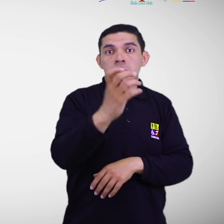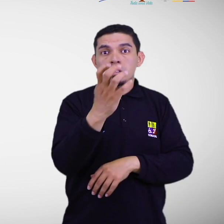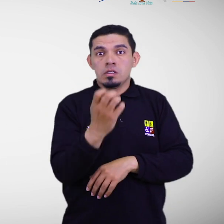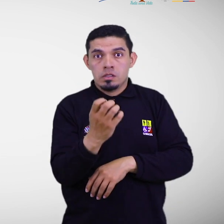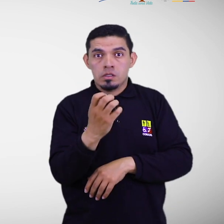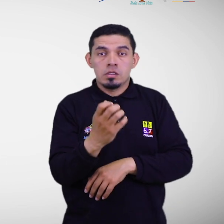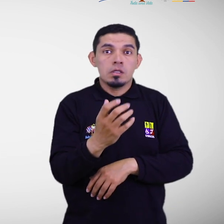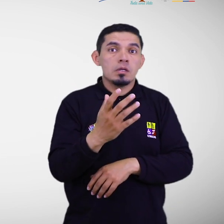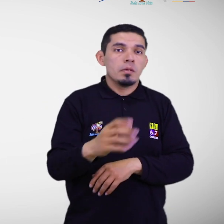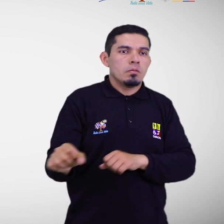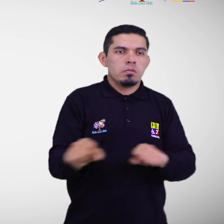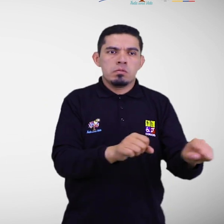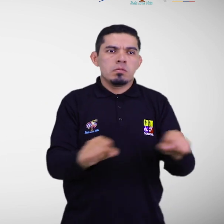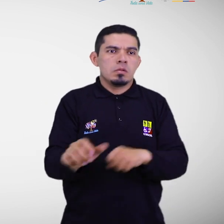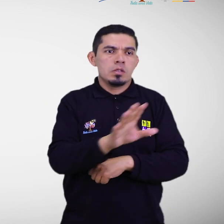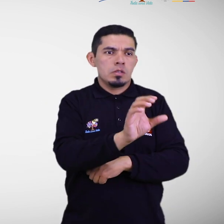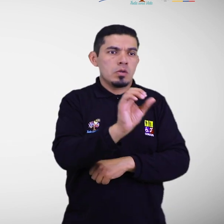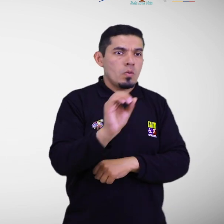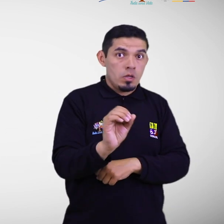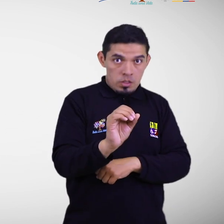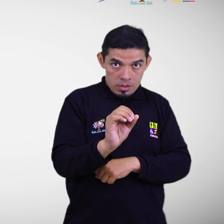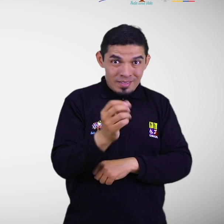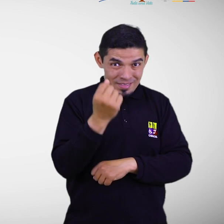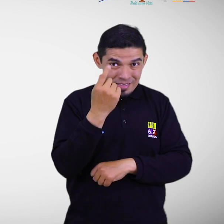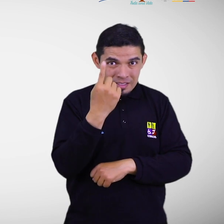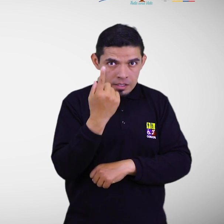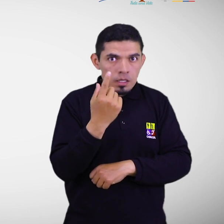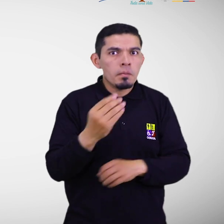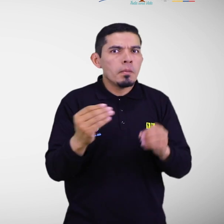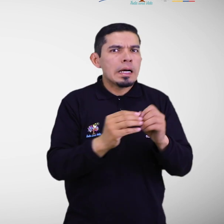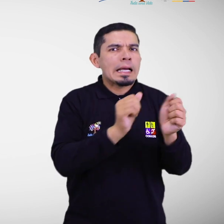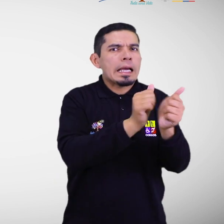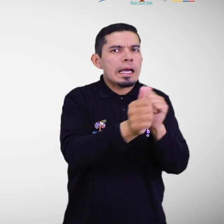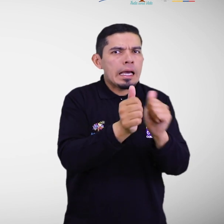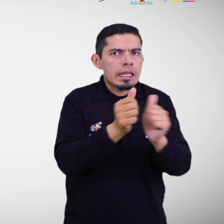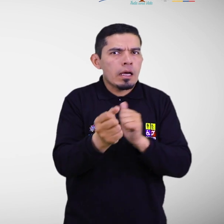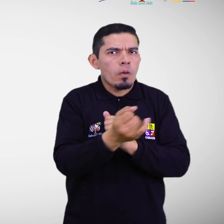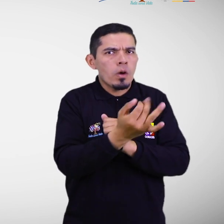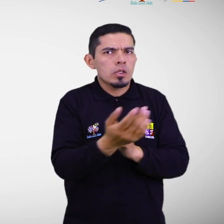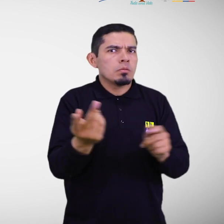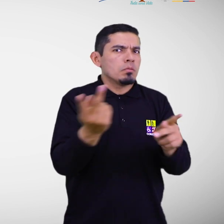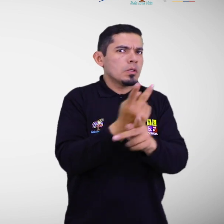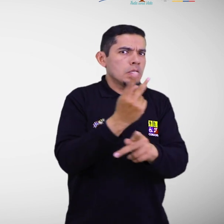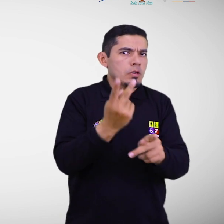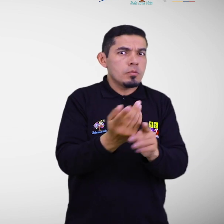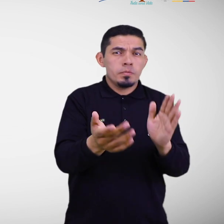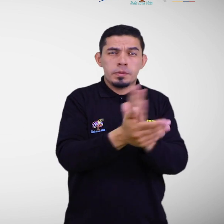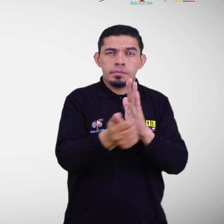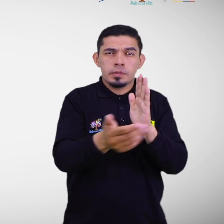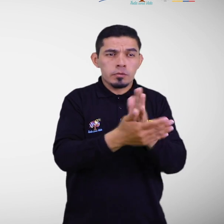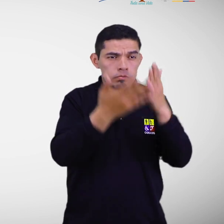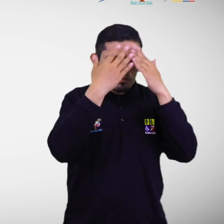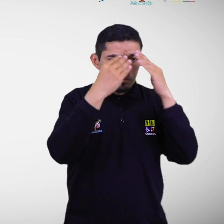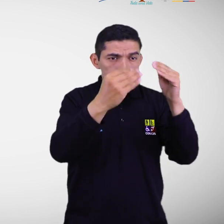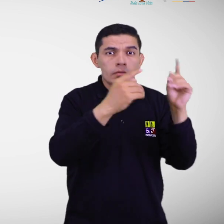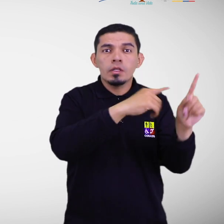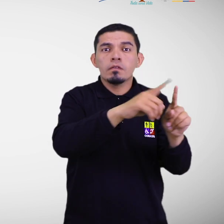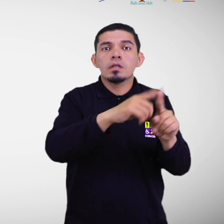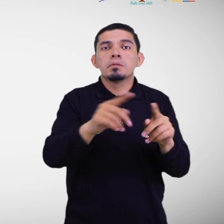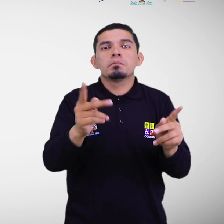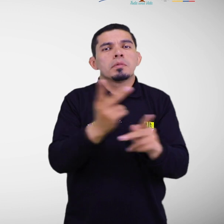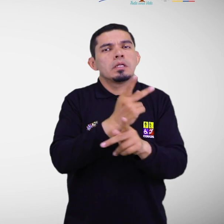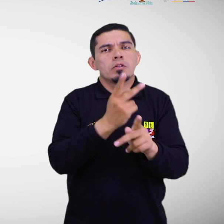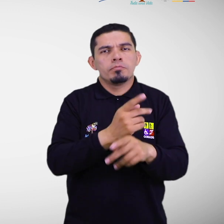50. Por lo tanto, la focalización de acciones de sensibilización y capacitación variarán según el tipo de amenaza.